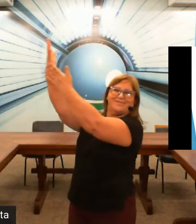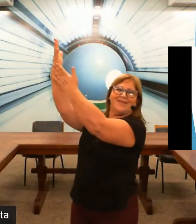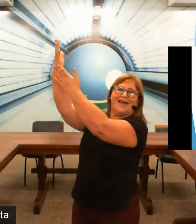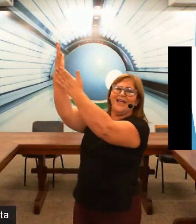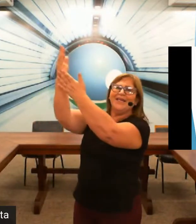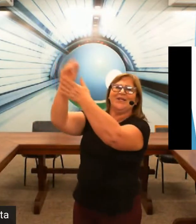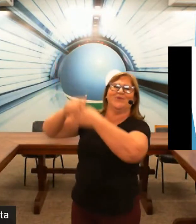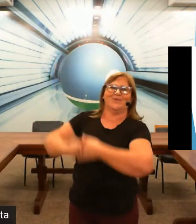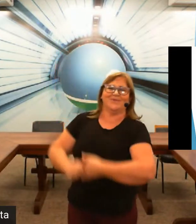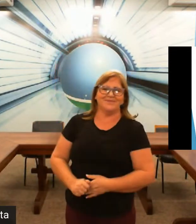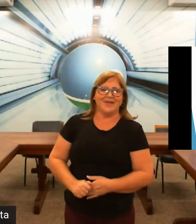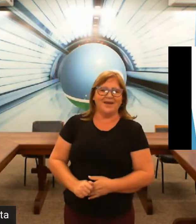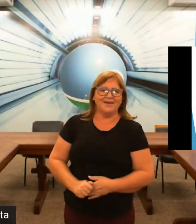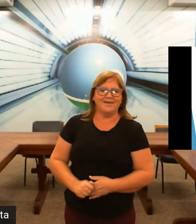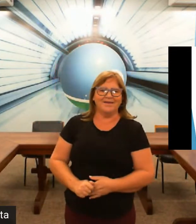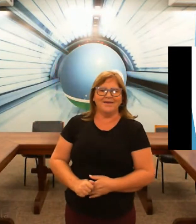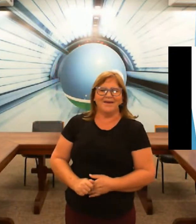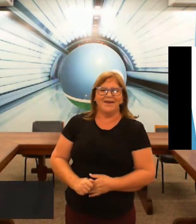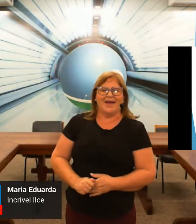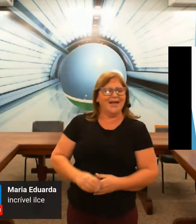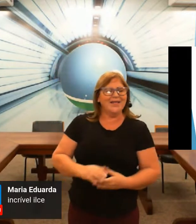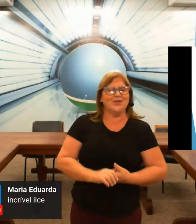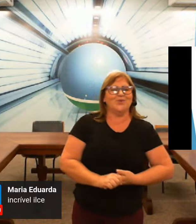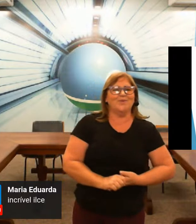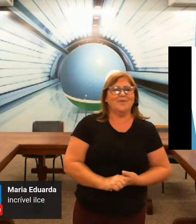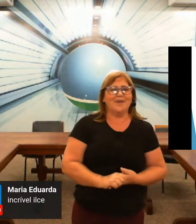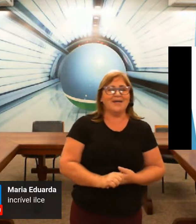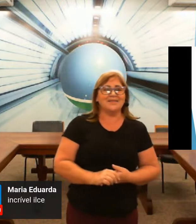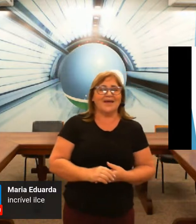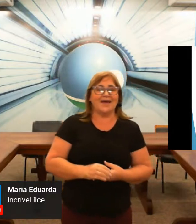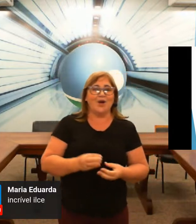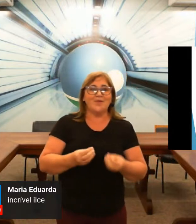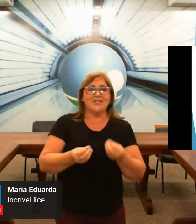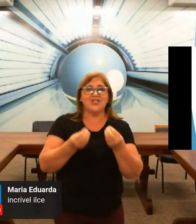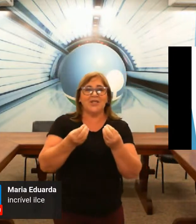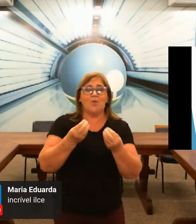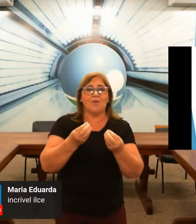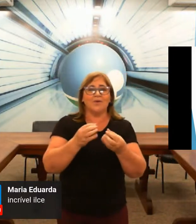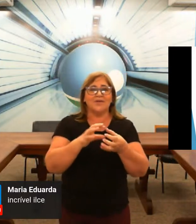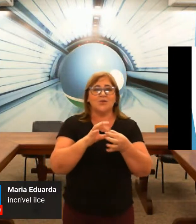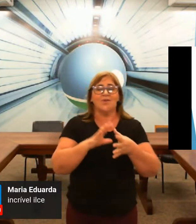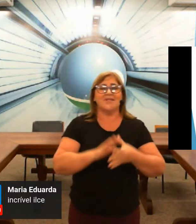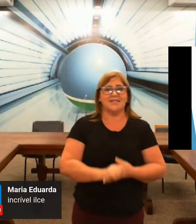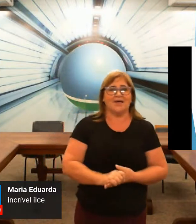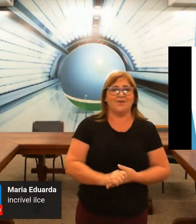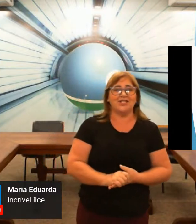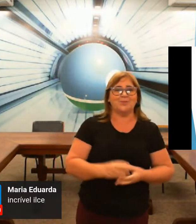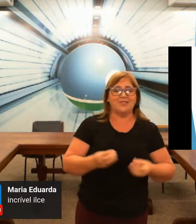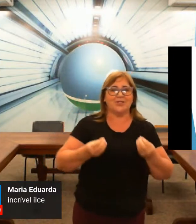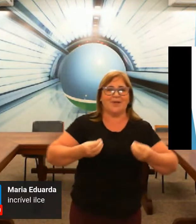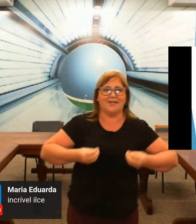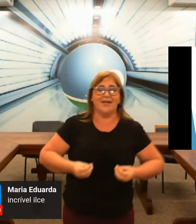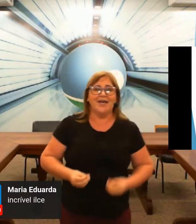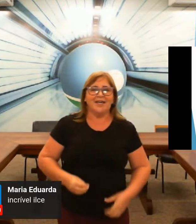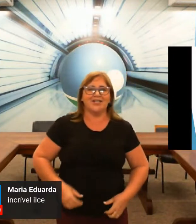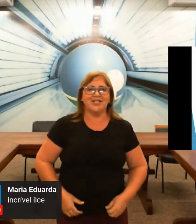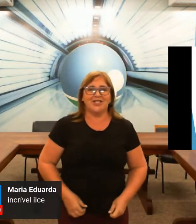É lindo, né? É lindo. Mas eu preciso de ter uma contextualização. A gente precisa de aprender que a gente